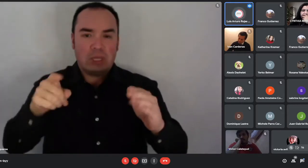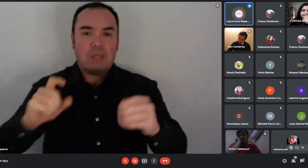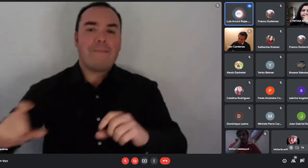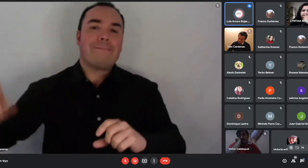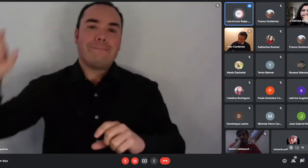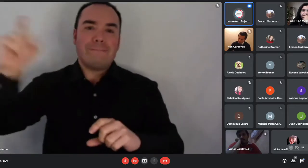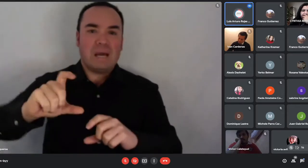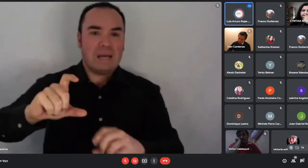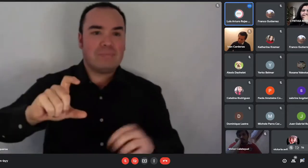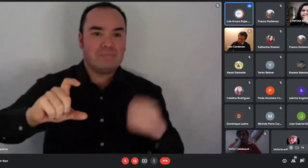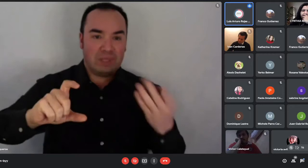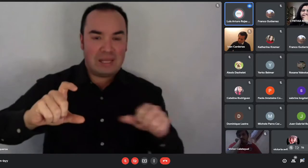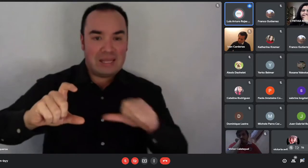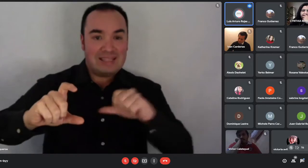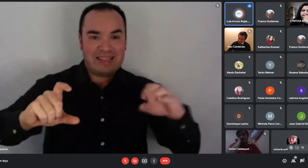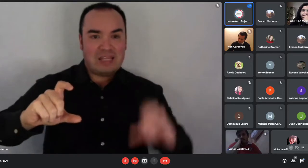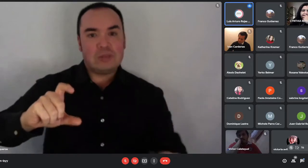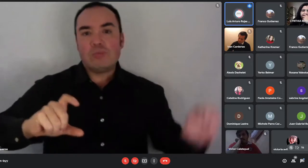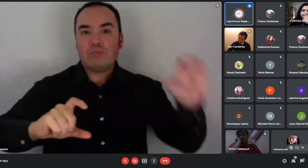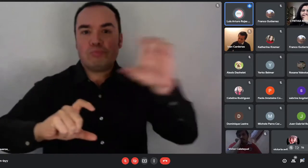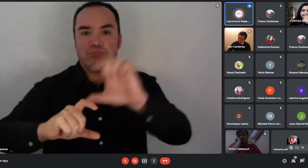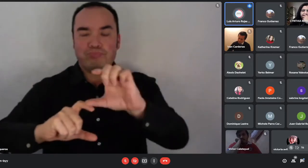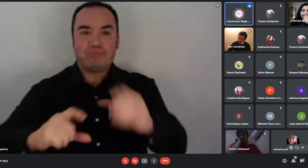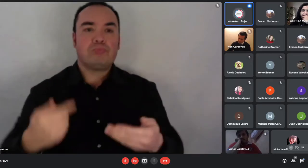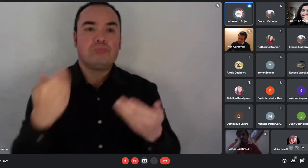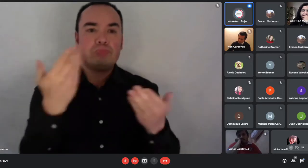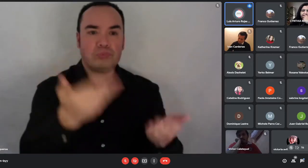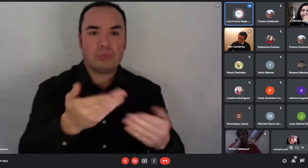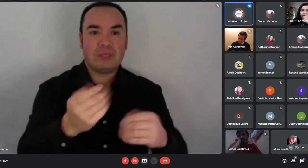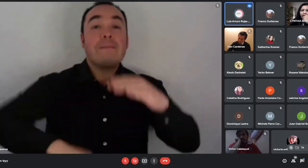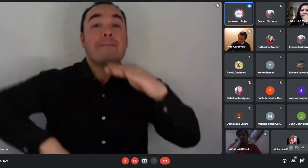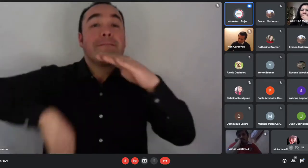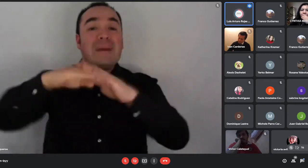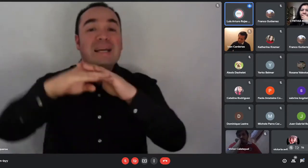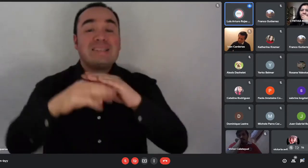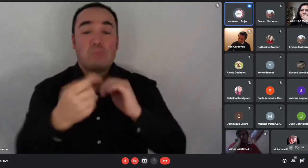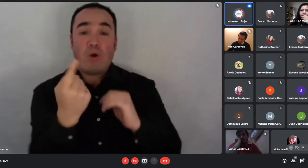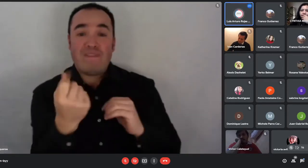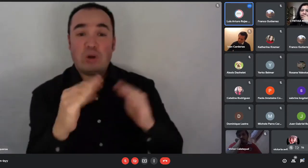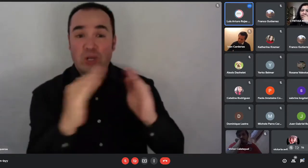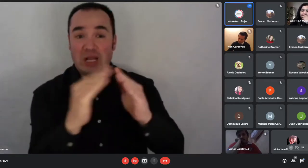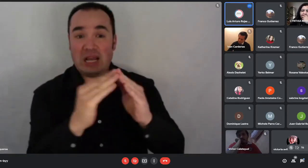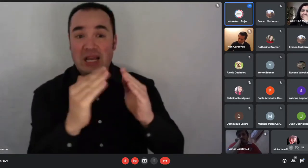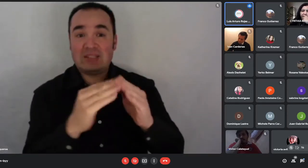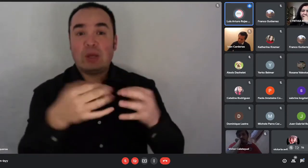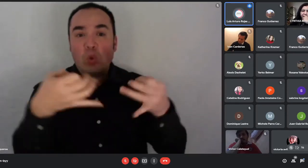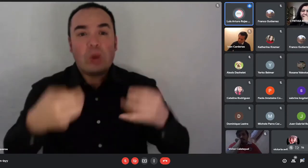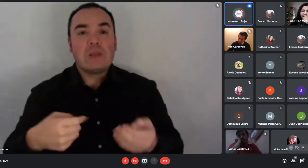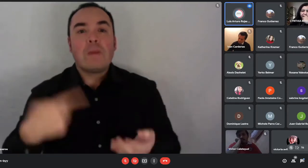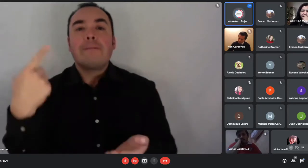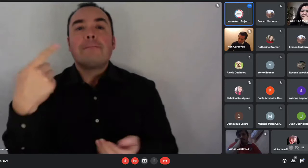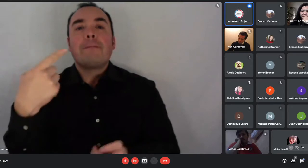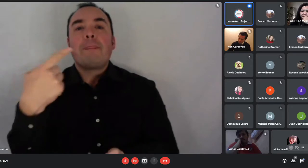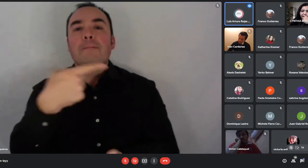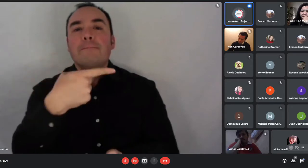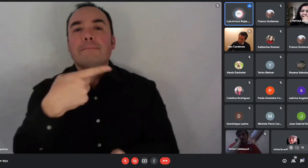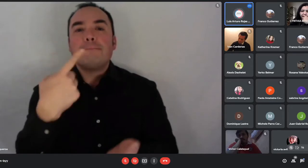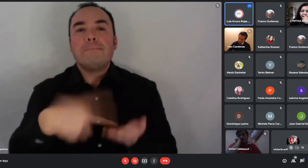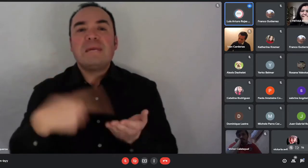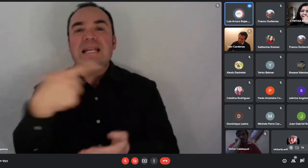vivienda es hasta 1.100 unidades de fomento. Es decir, yo voy a tener 600 unidades de fomento como subsidio